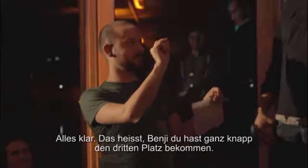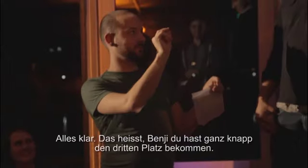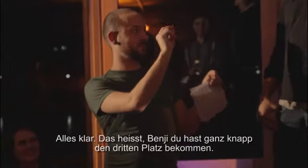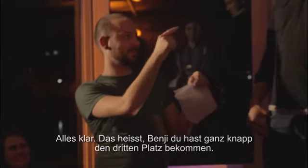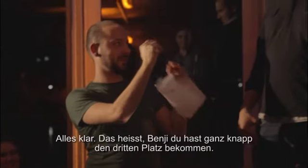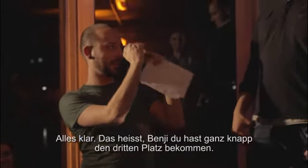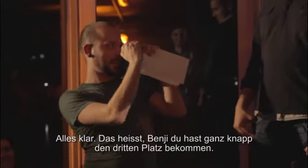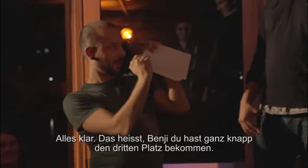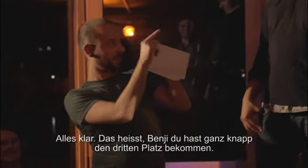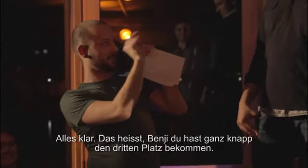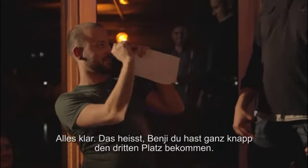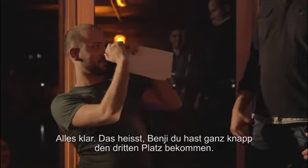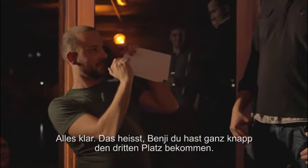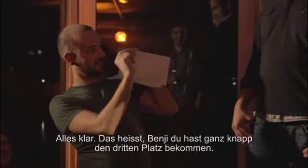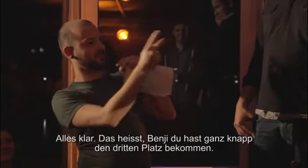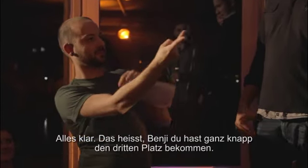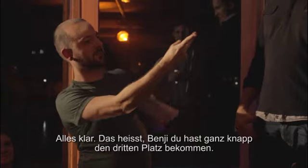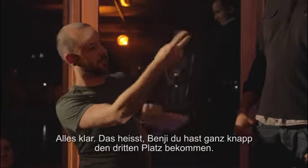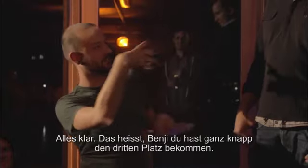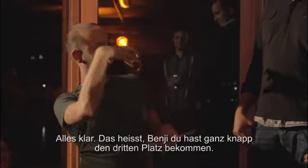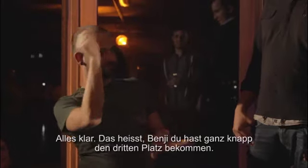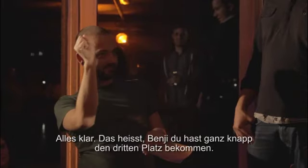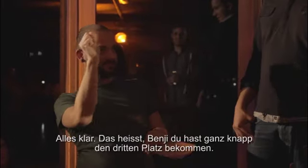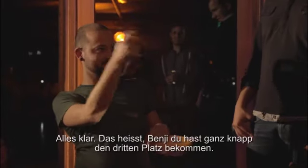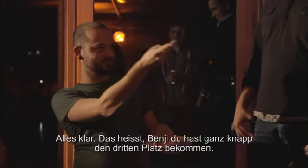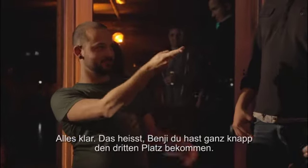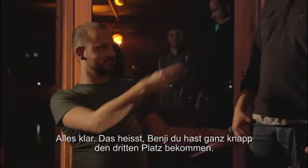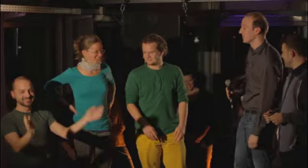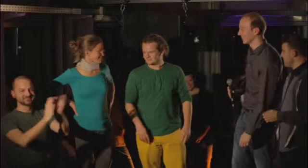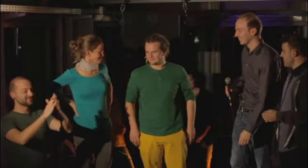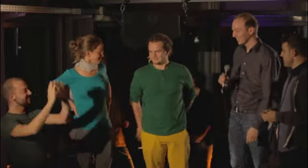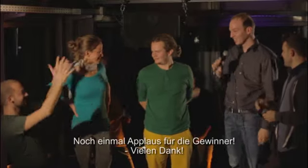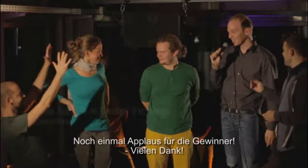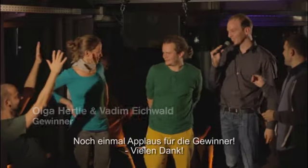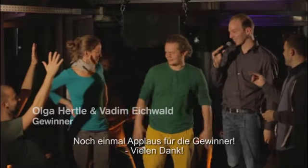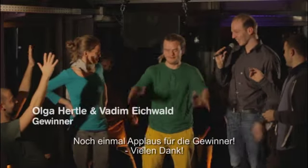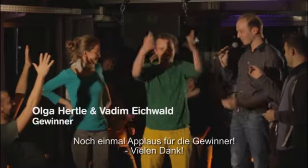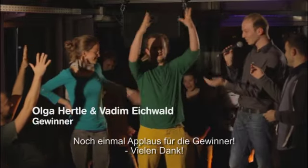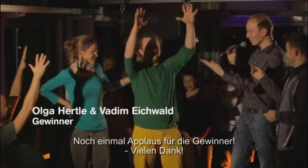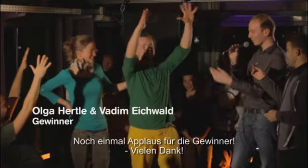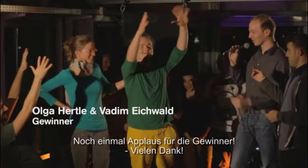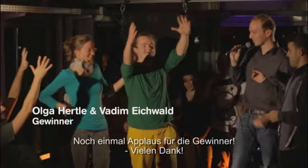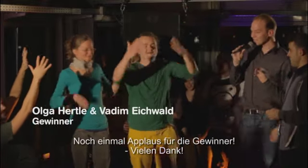Das heißt, Benji, du hast ganz knapp den dritten Platz bekommen. Gut, Applaus nochmal für die Gewinner.